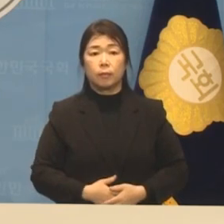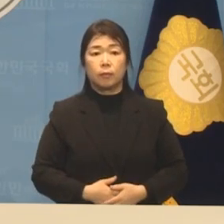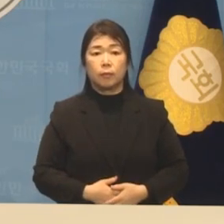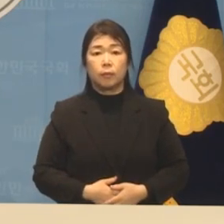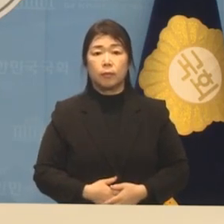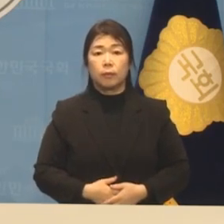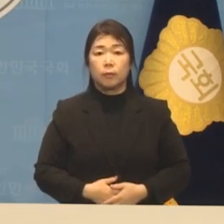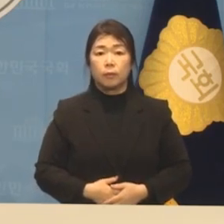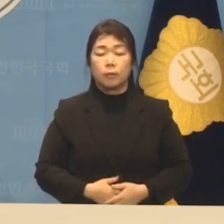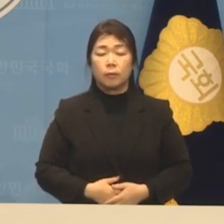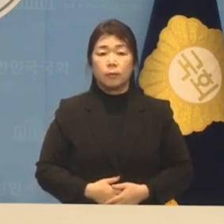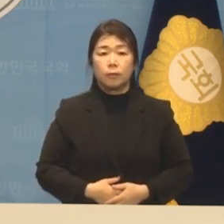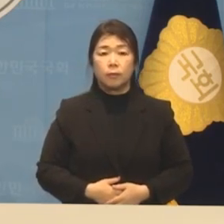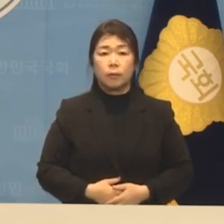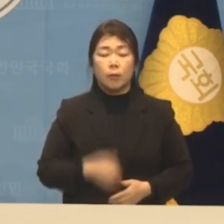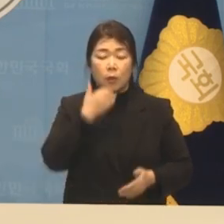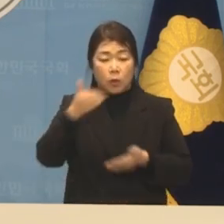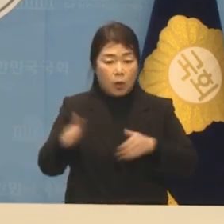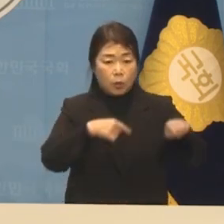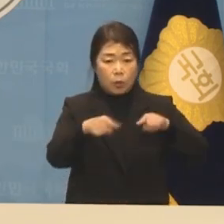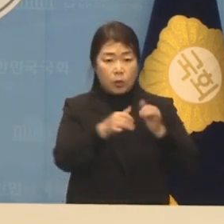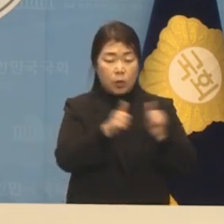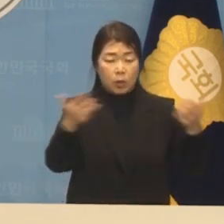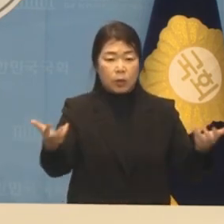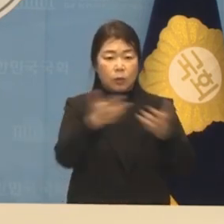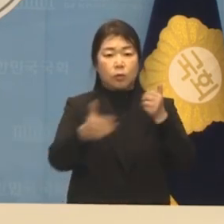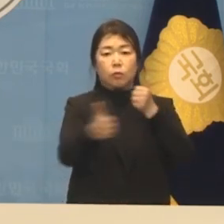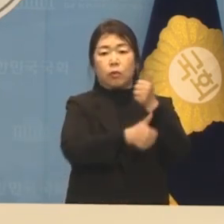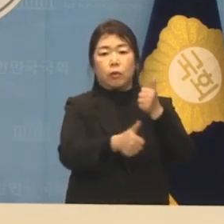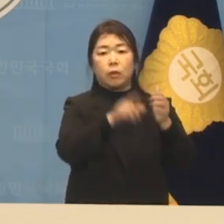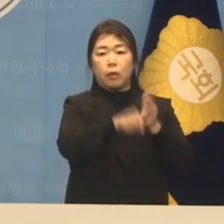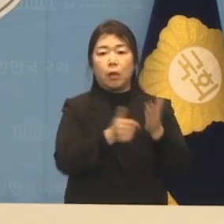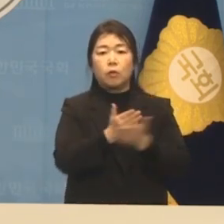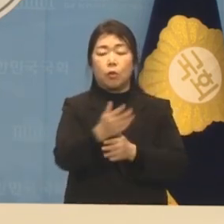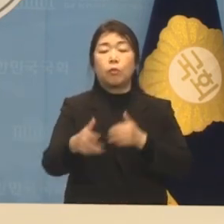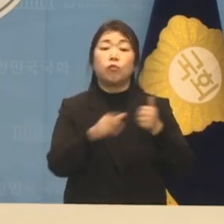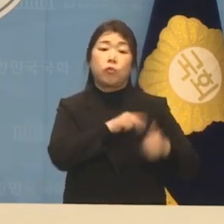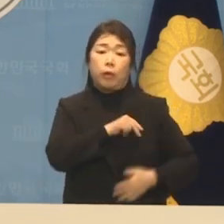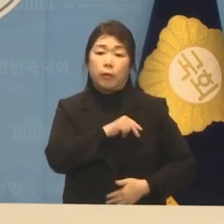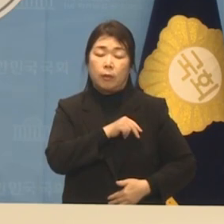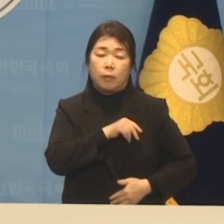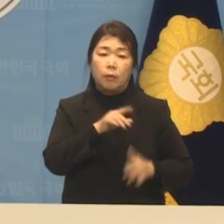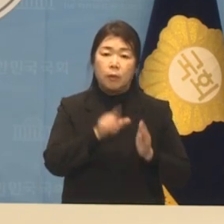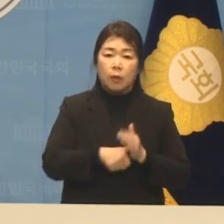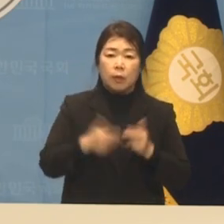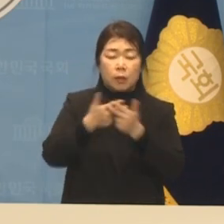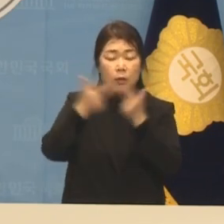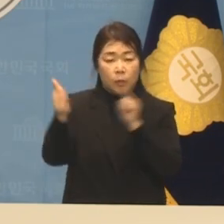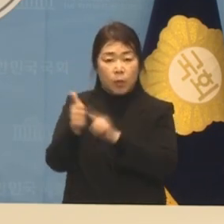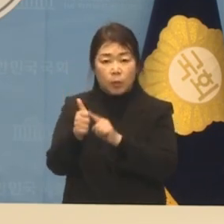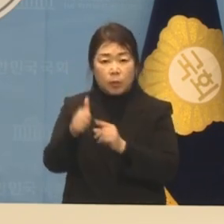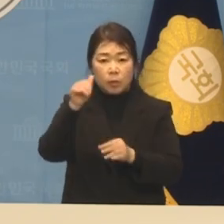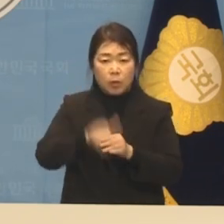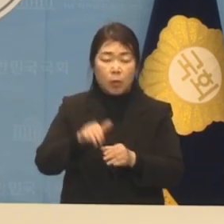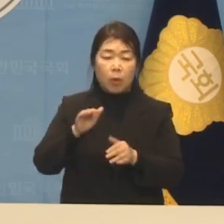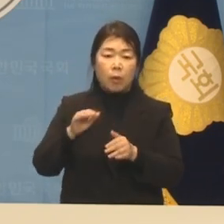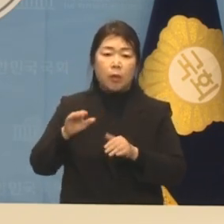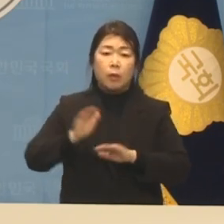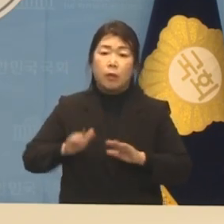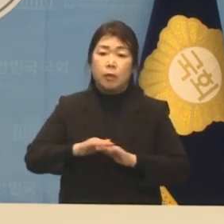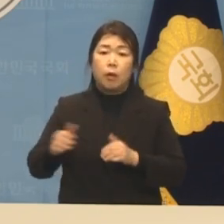이재명 경기도지사 인수위 전문위원으로 이재명 선대위 국민참여 플랫폼 팀장으로